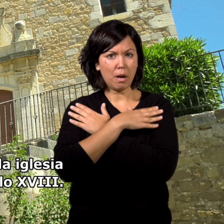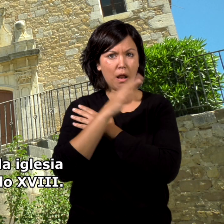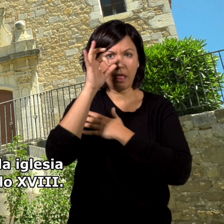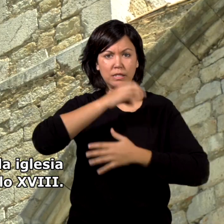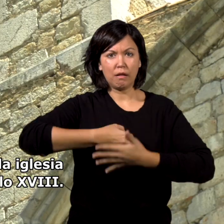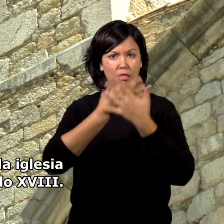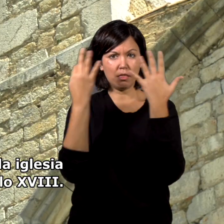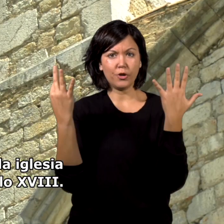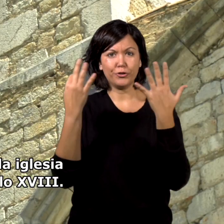del siglo XVIII.